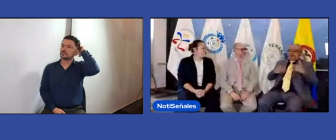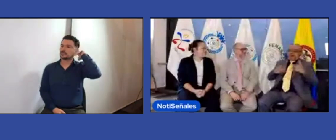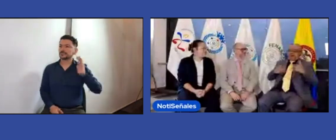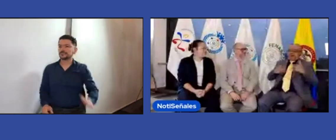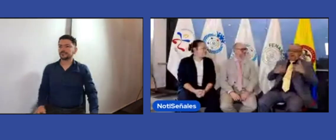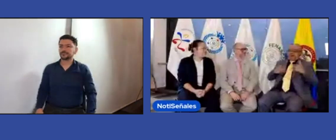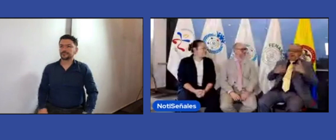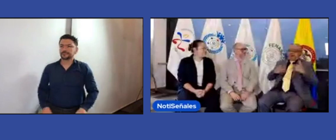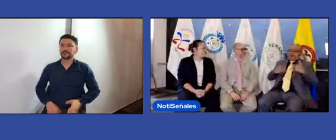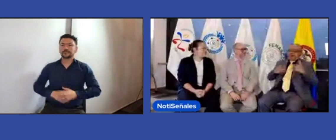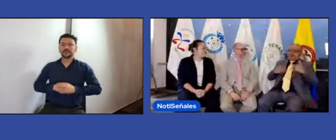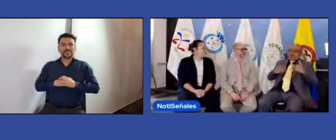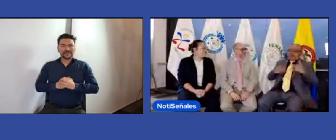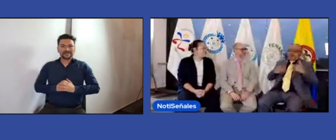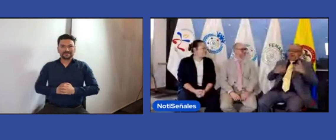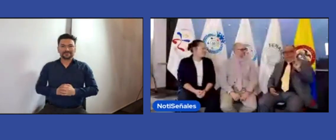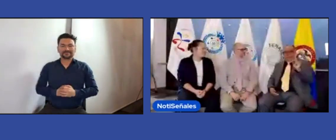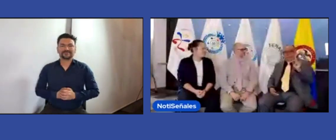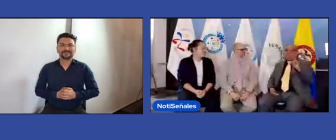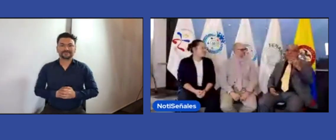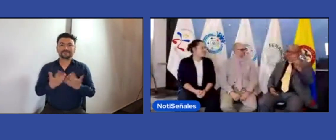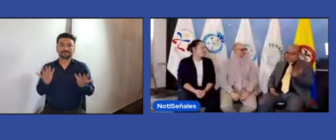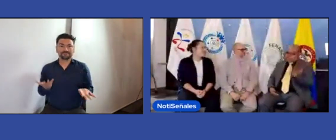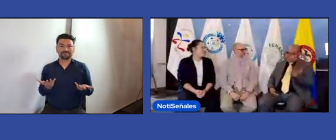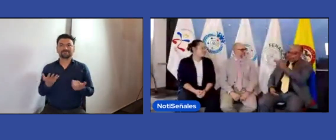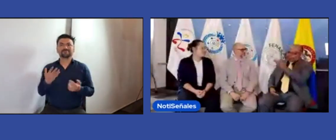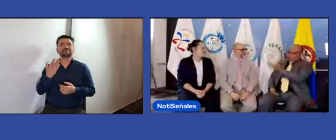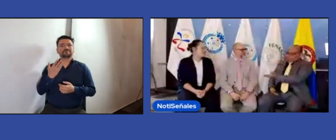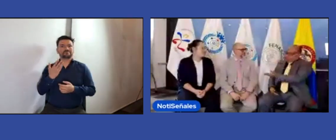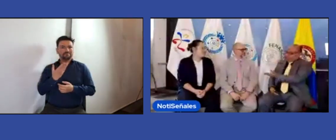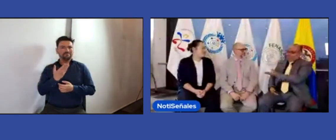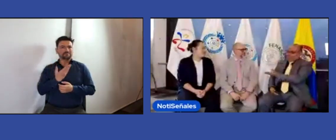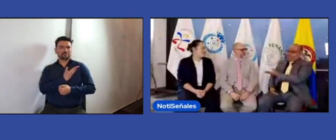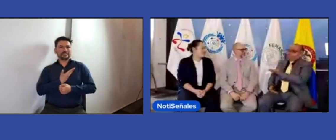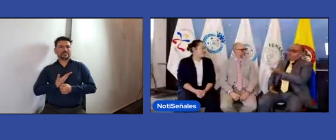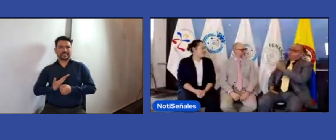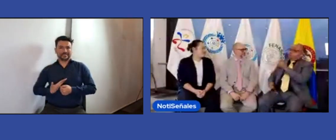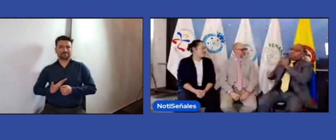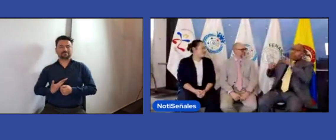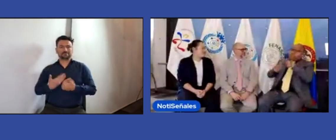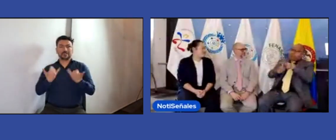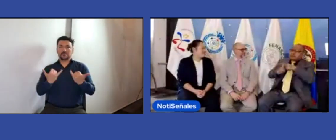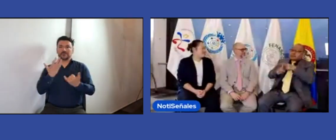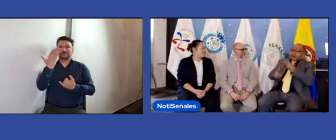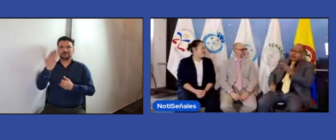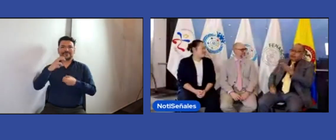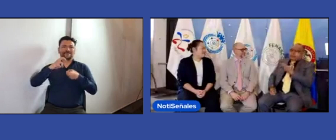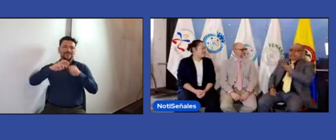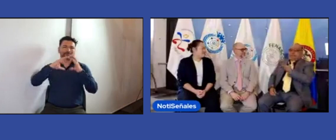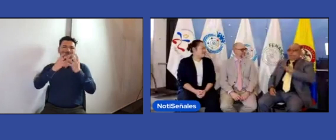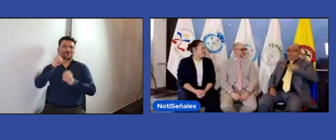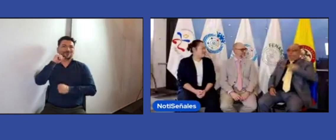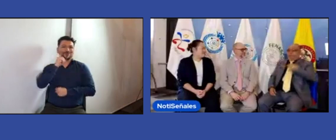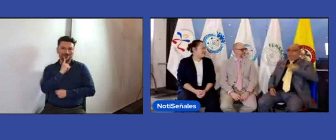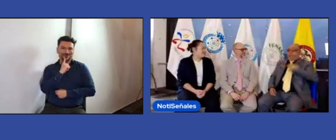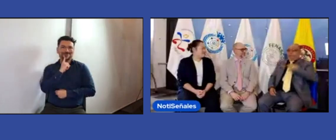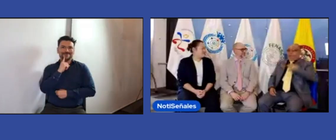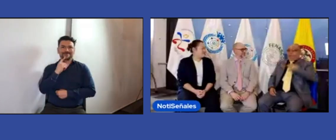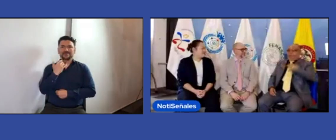Hoy me encuentro con el presidente de la WFD y adicionalmente me acompaña la